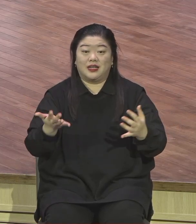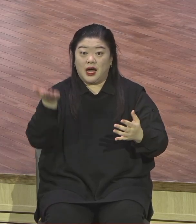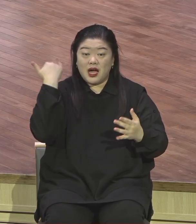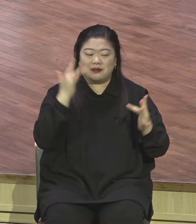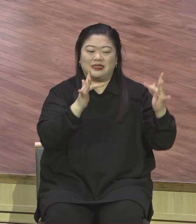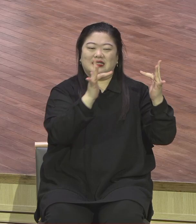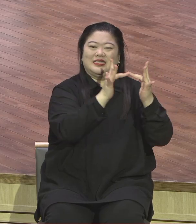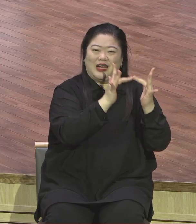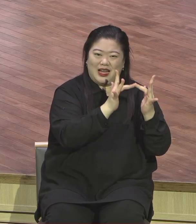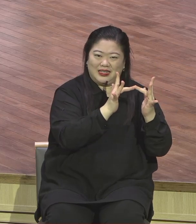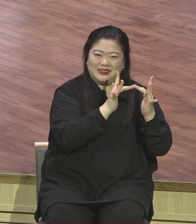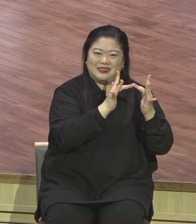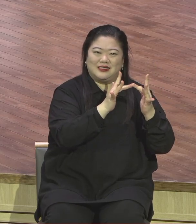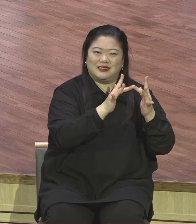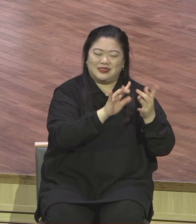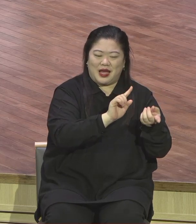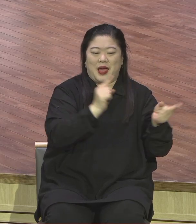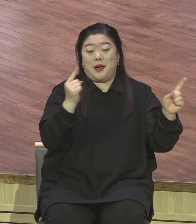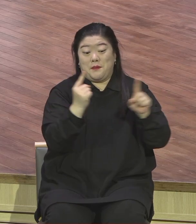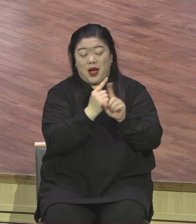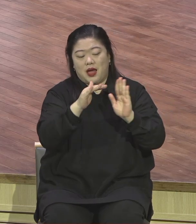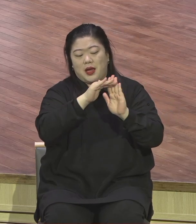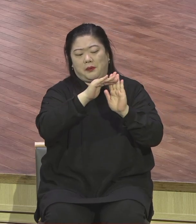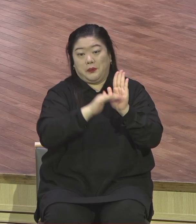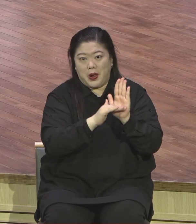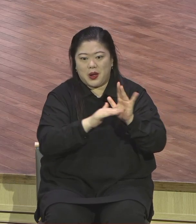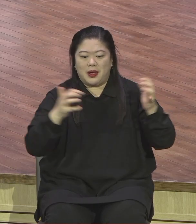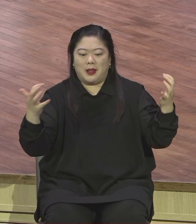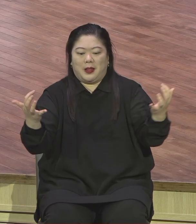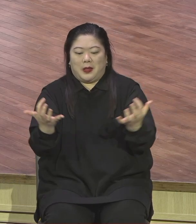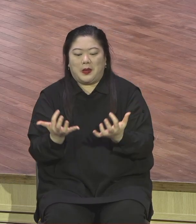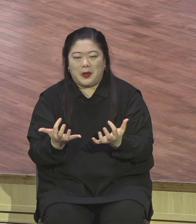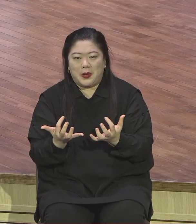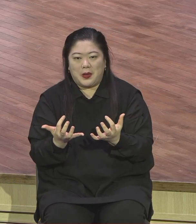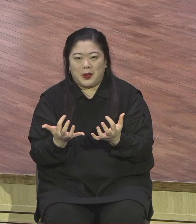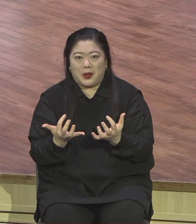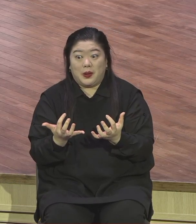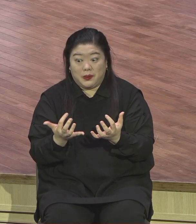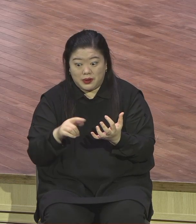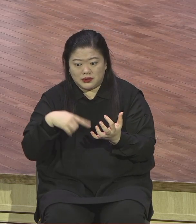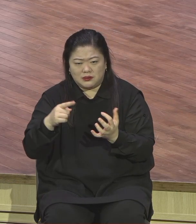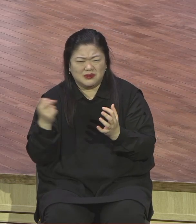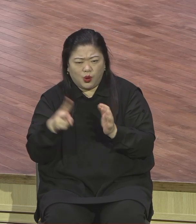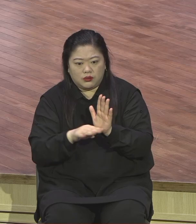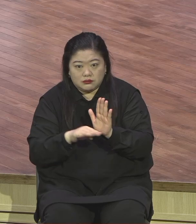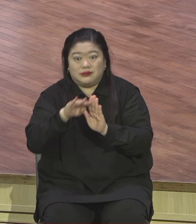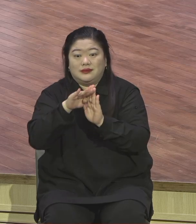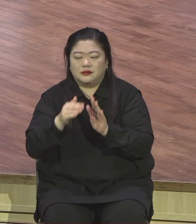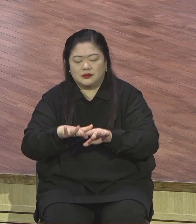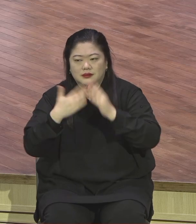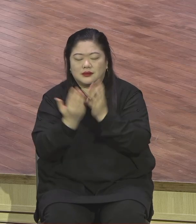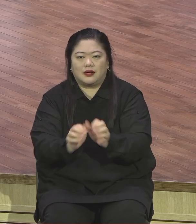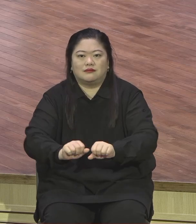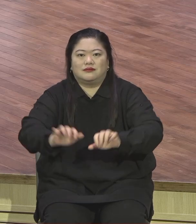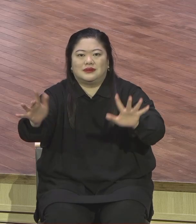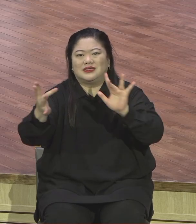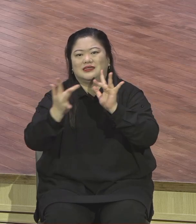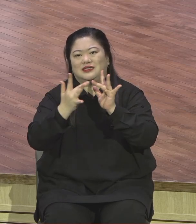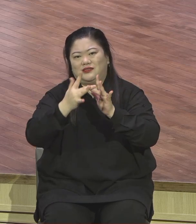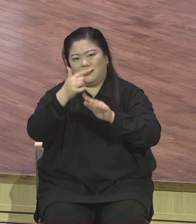전환이 되었고 예배당에는 20명만 그렇게 들어오도록 되어 있는 현실이 참으로